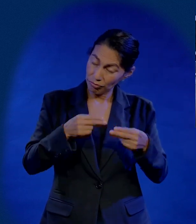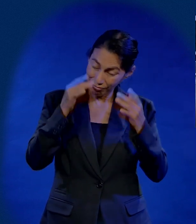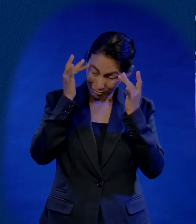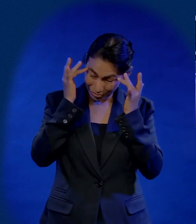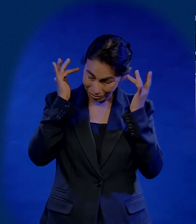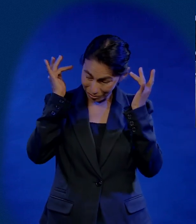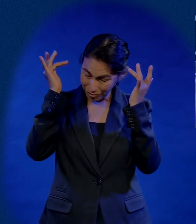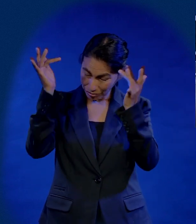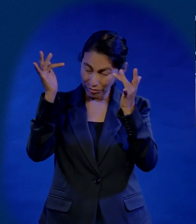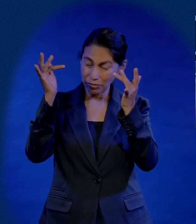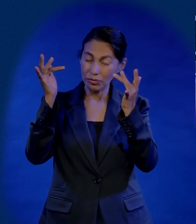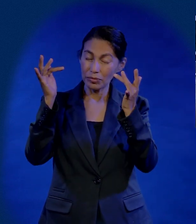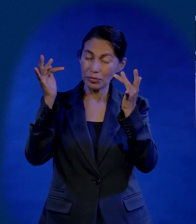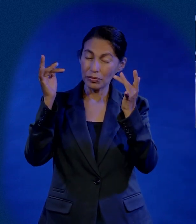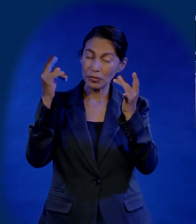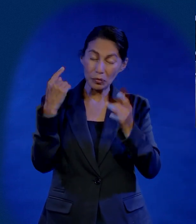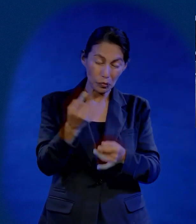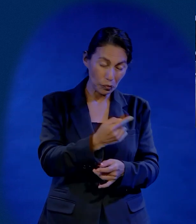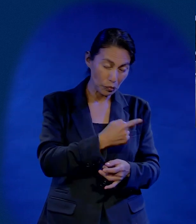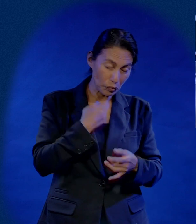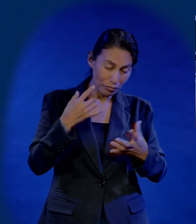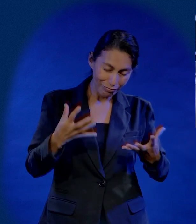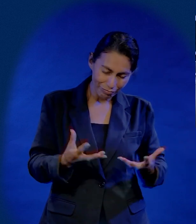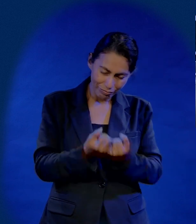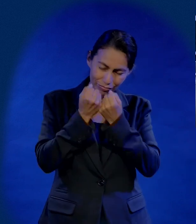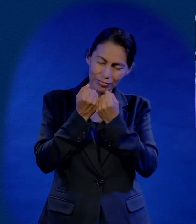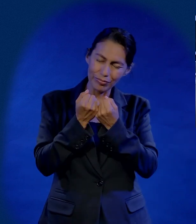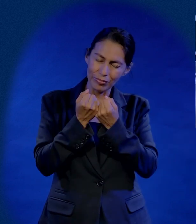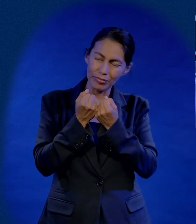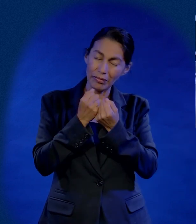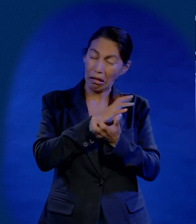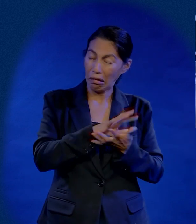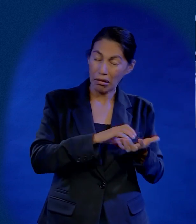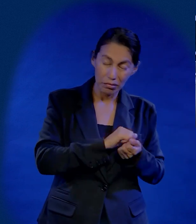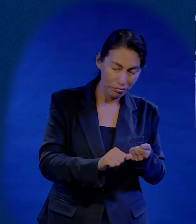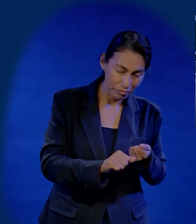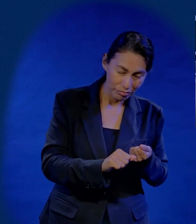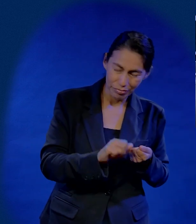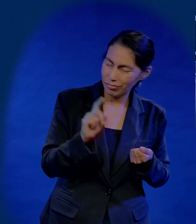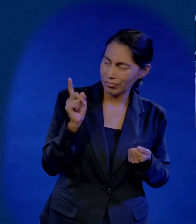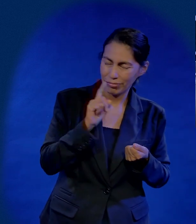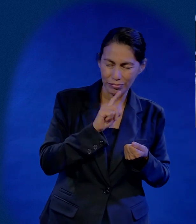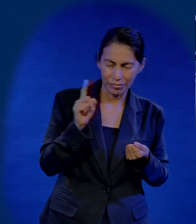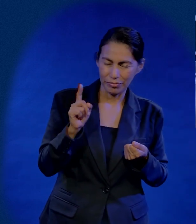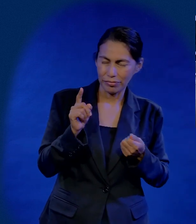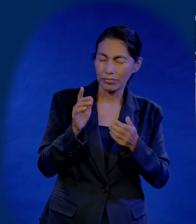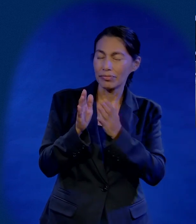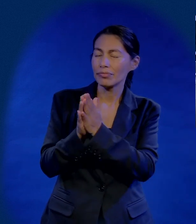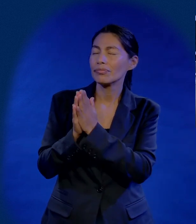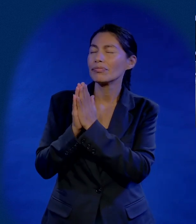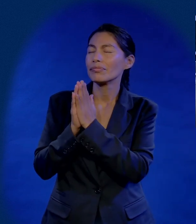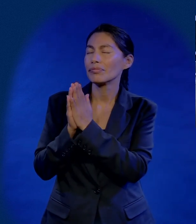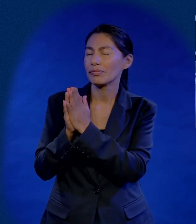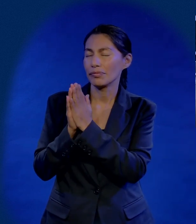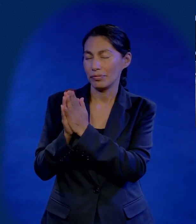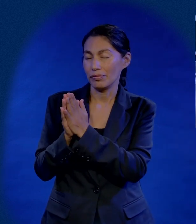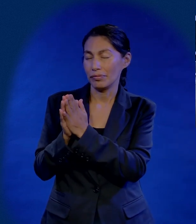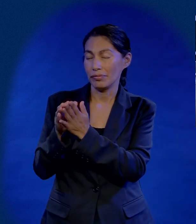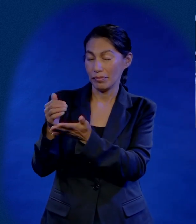Porque nos quieres Gracias Gracias Porque tu negocio santo Porque tu negocio santo Es salvarnos Es salvarnos No